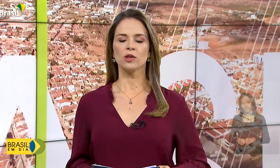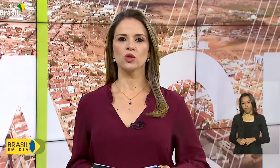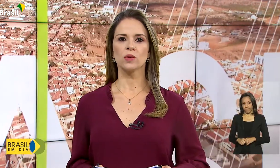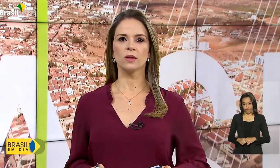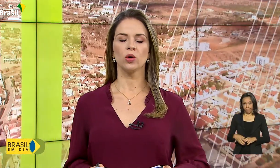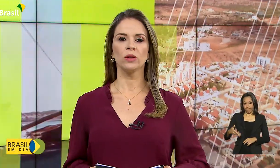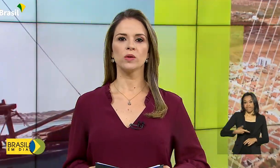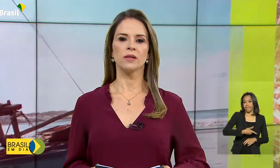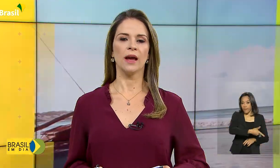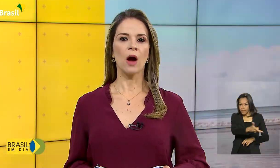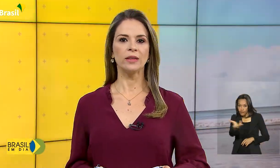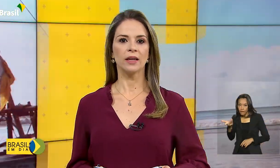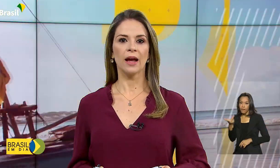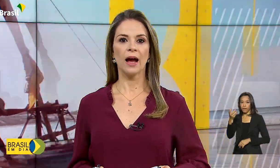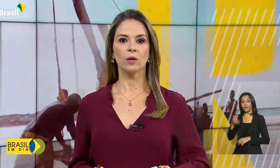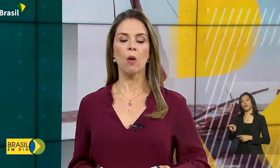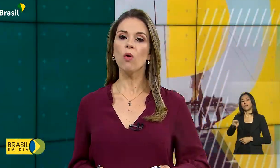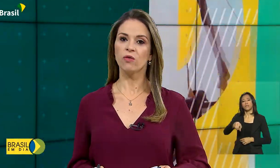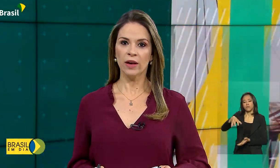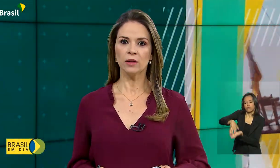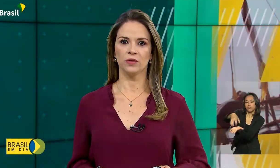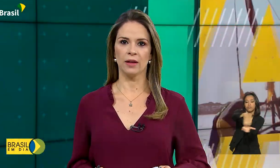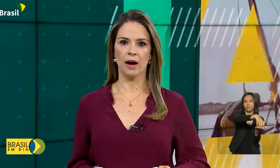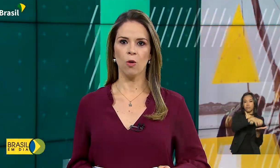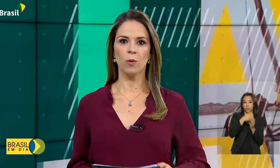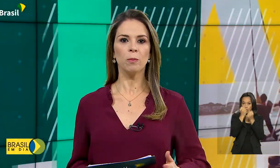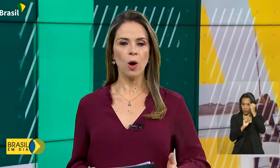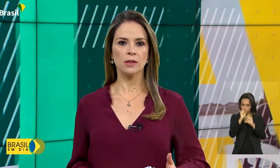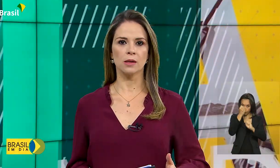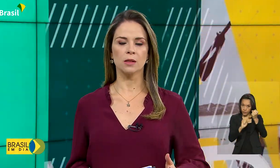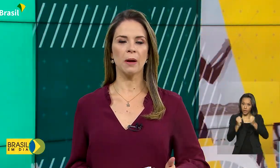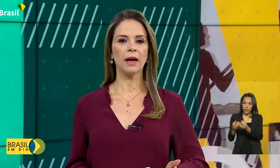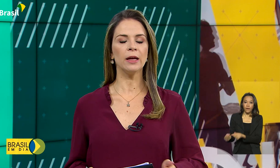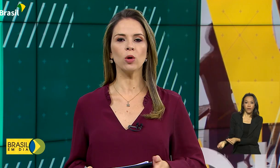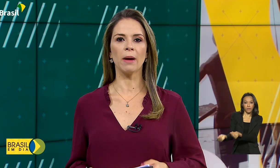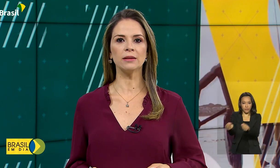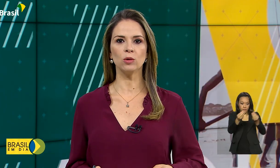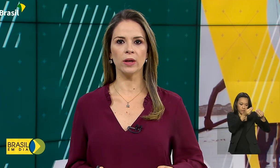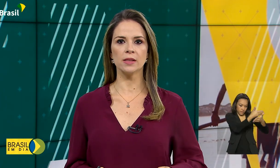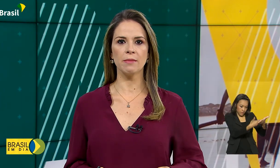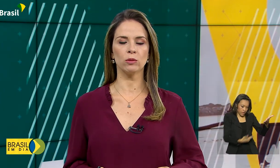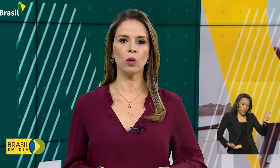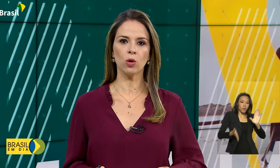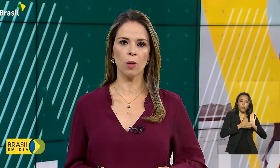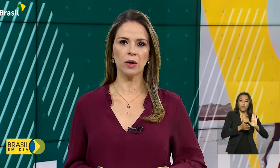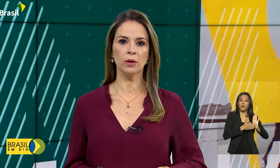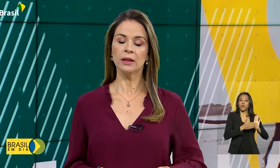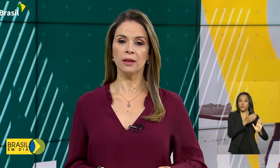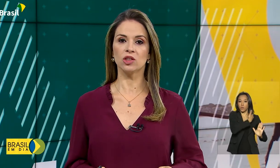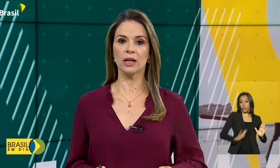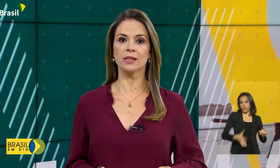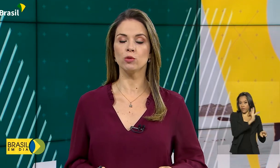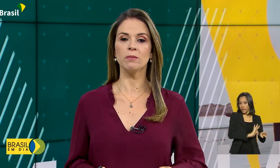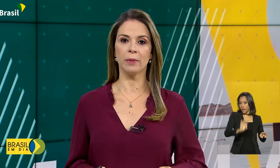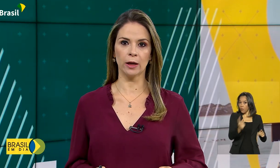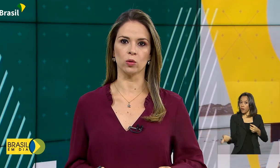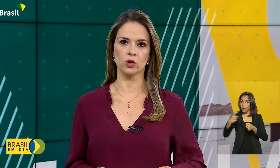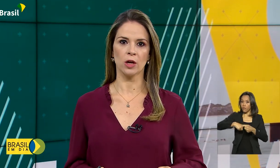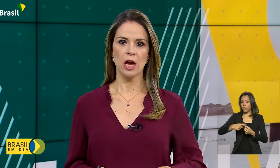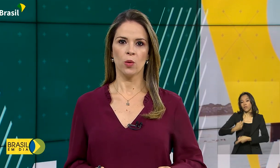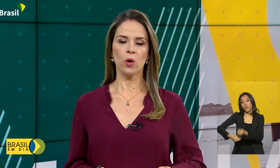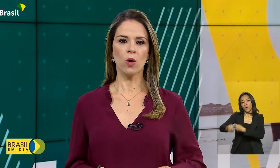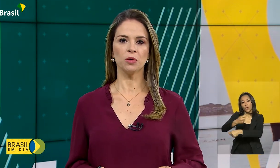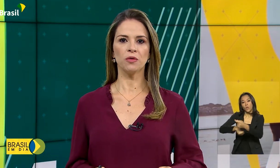Entidades do setor industrial entregaram ao governo federal propostas para a retomada do crescimento econômico e da geração de